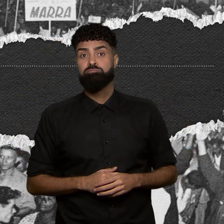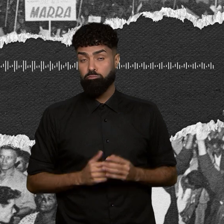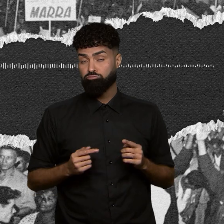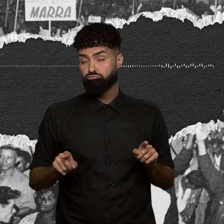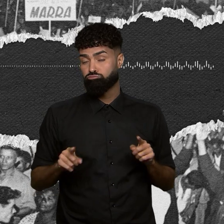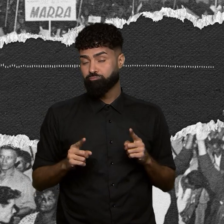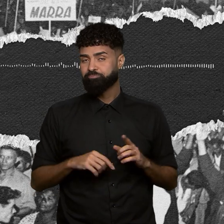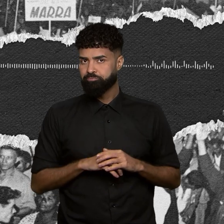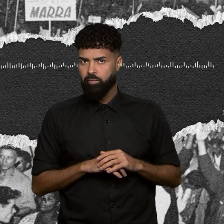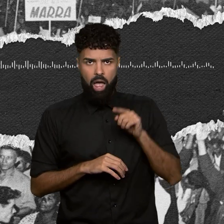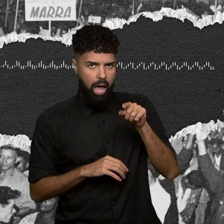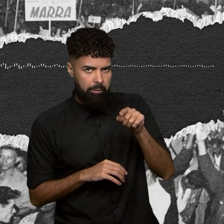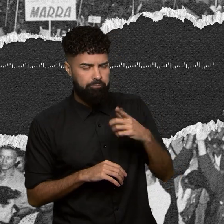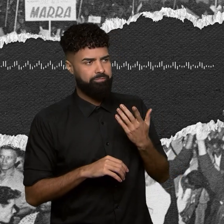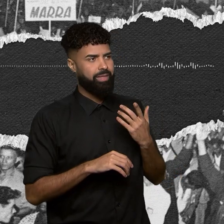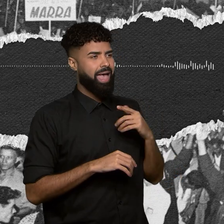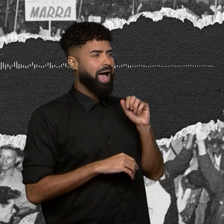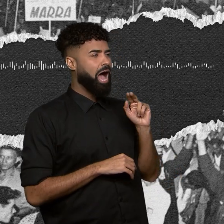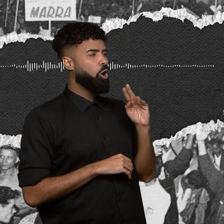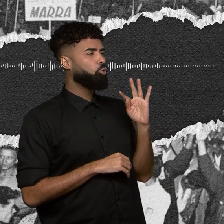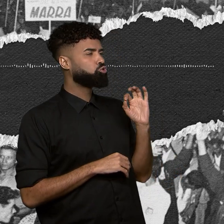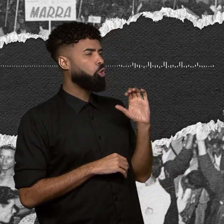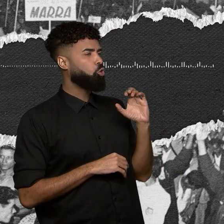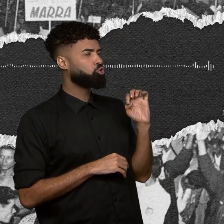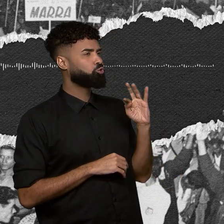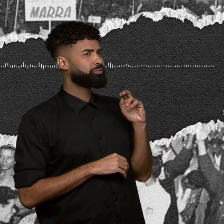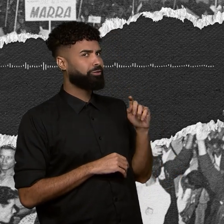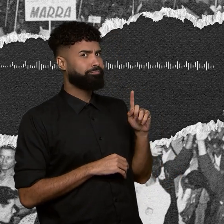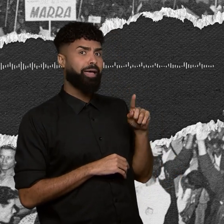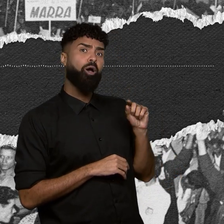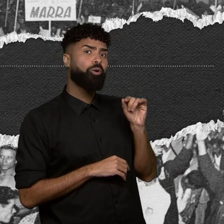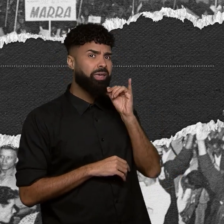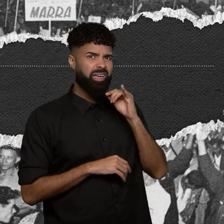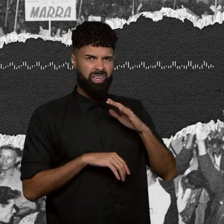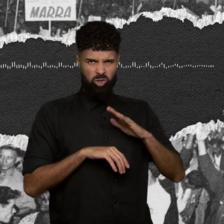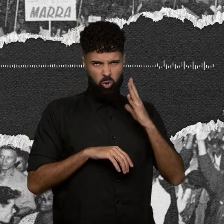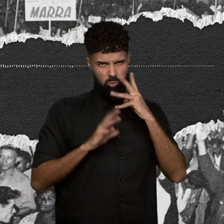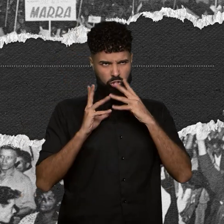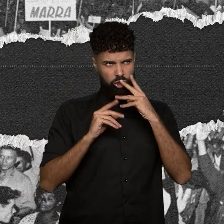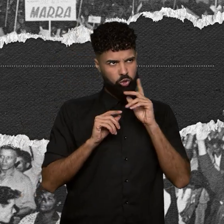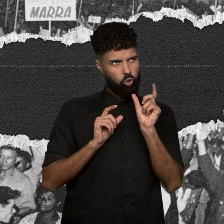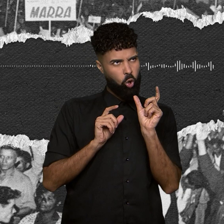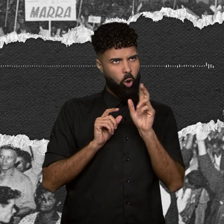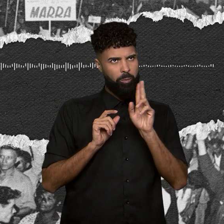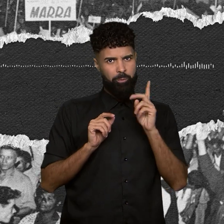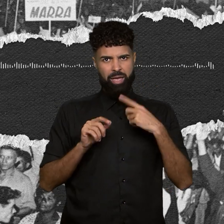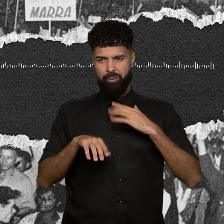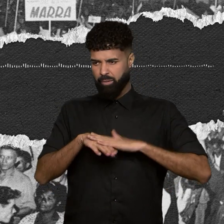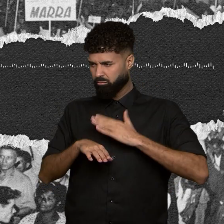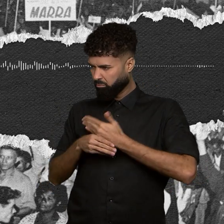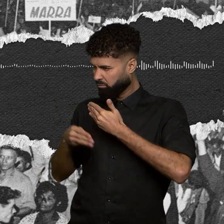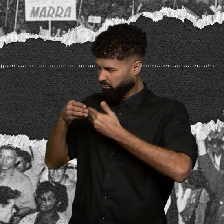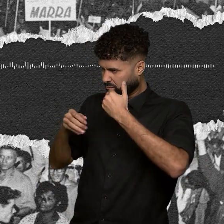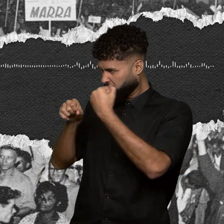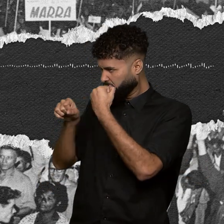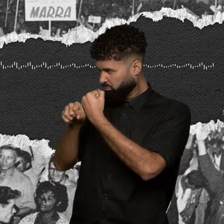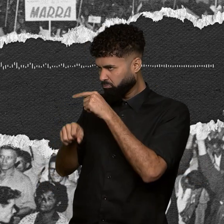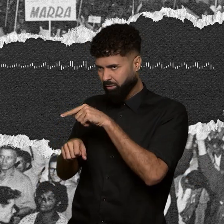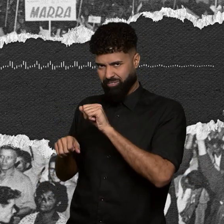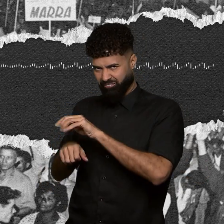A autoconstrução é um nome bonito para erguer um barraco de compensado na favela? Não só. A casa de alvenaria, que vai crescendo no regime de